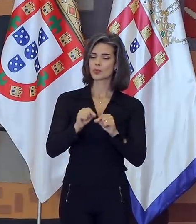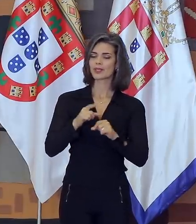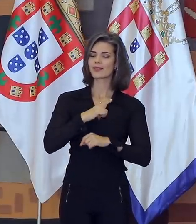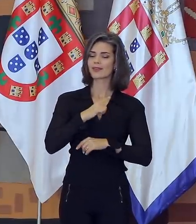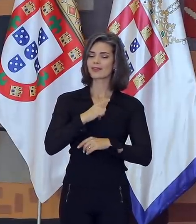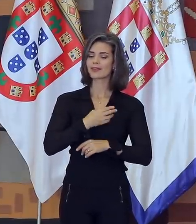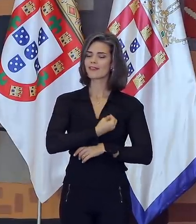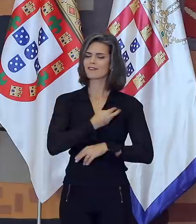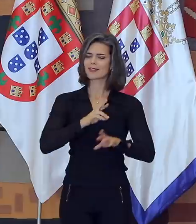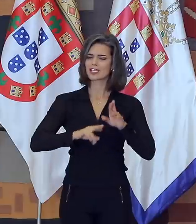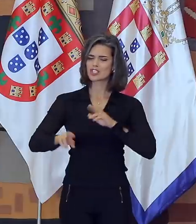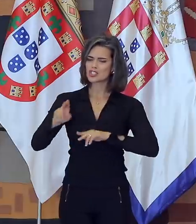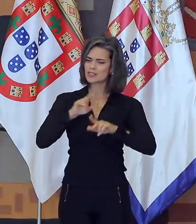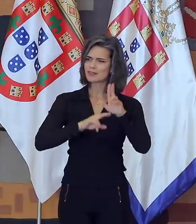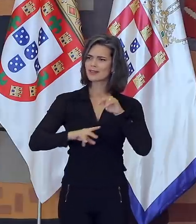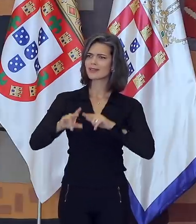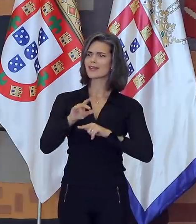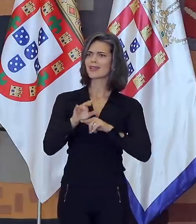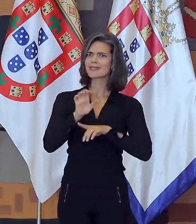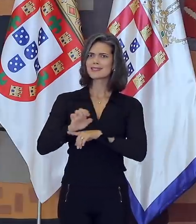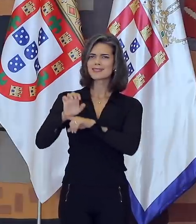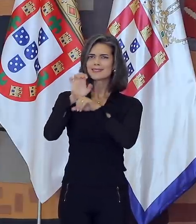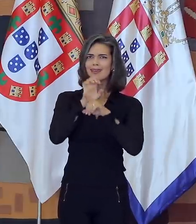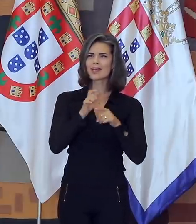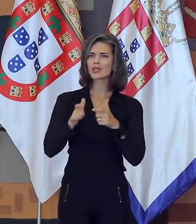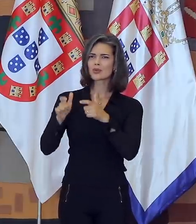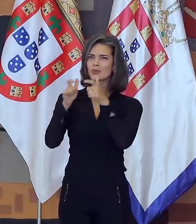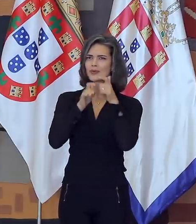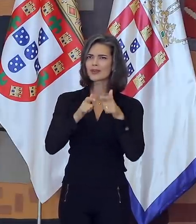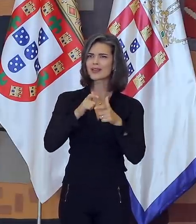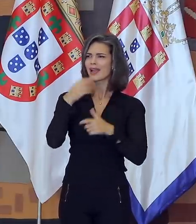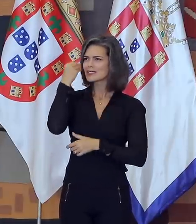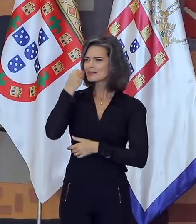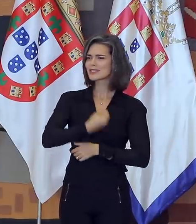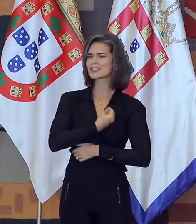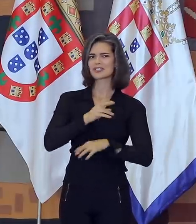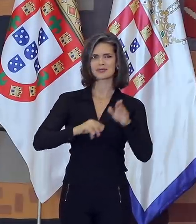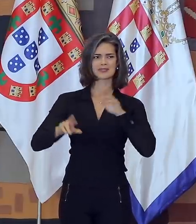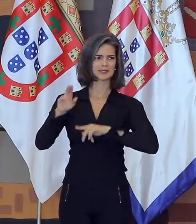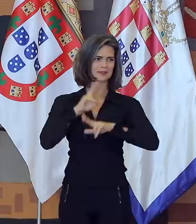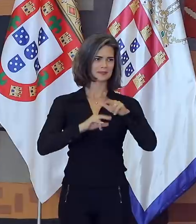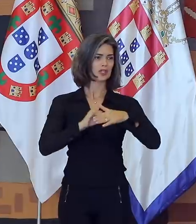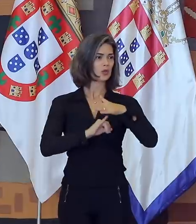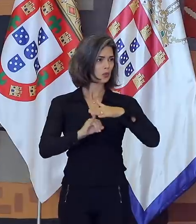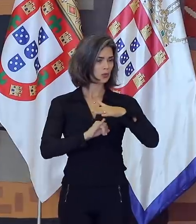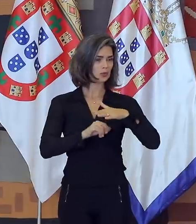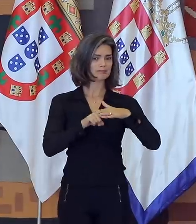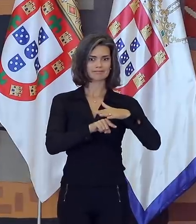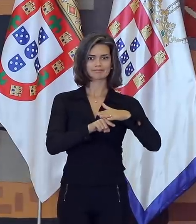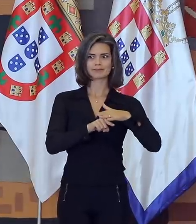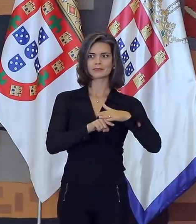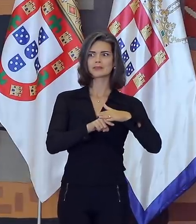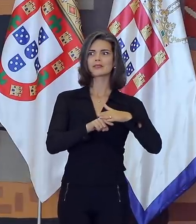sociais cada vez mais diversas. Do mesmo modo, nenhum de nós esquece o esforço que o Rio Branco exige a começar